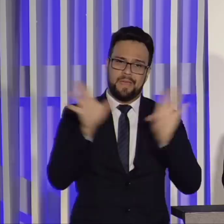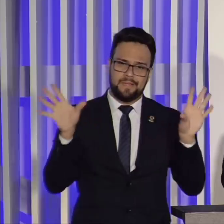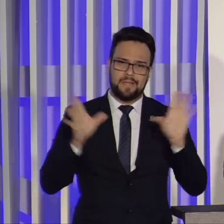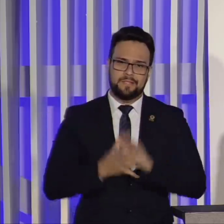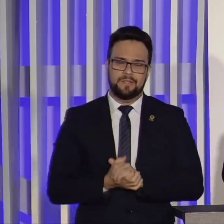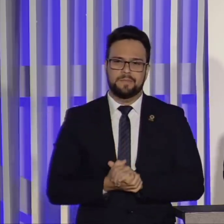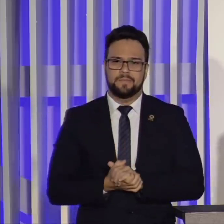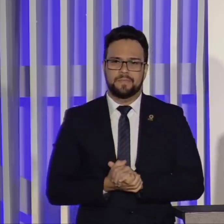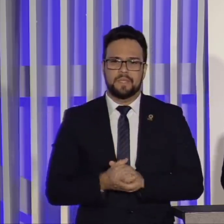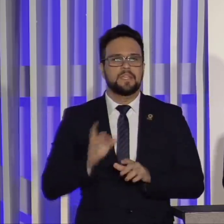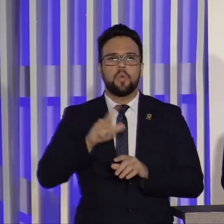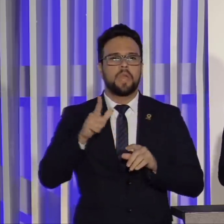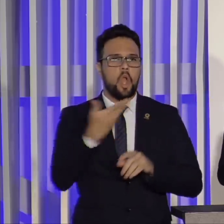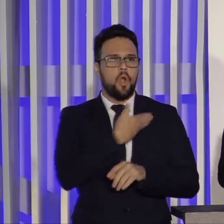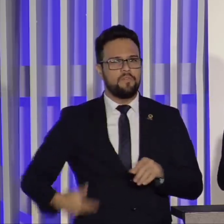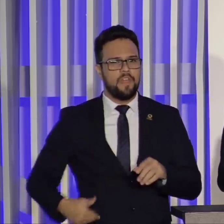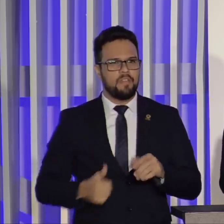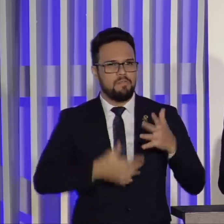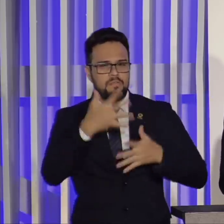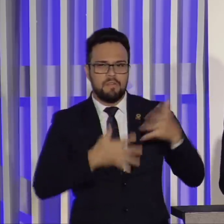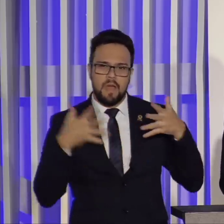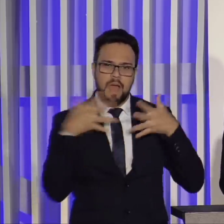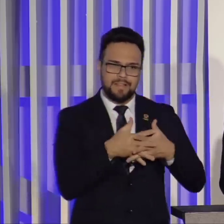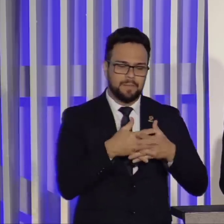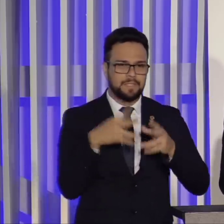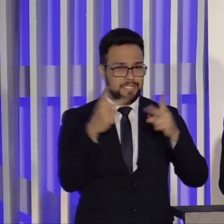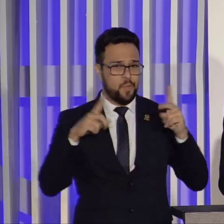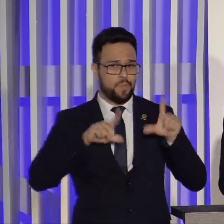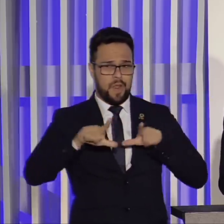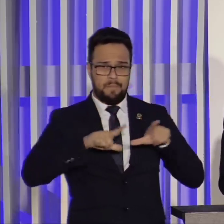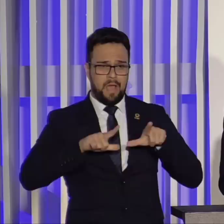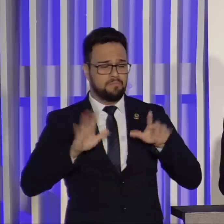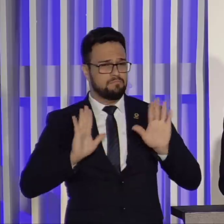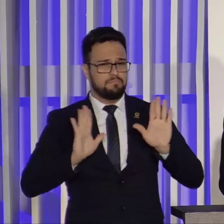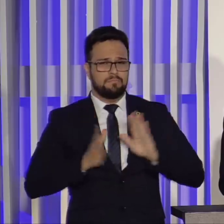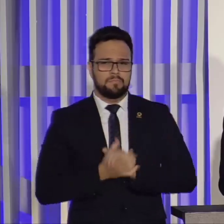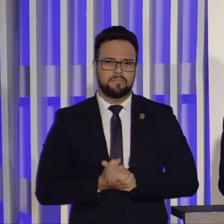É não ter o Estado atrapalhando o seu trabalho. Esse é